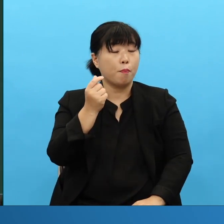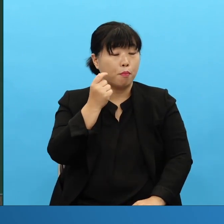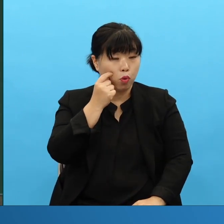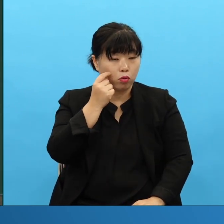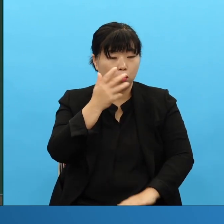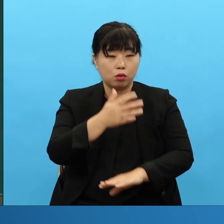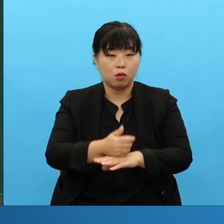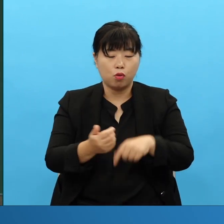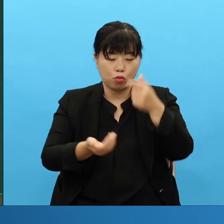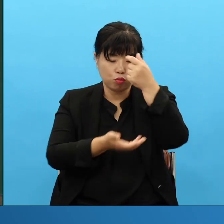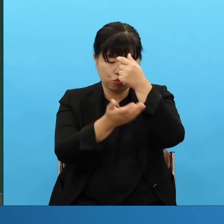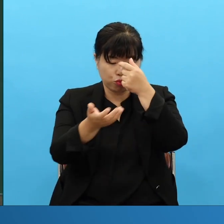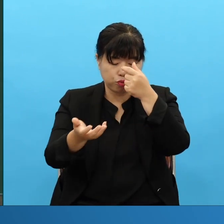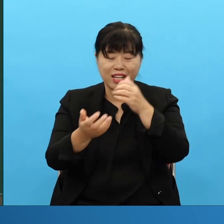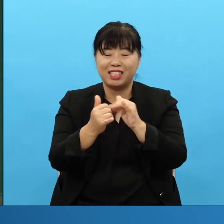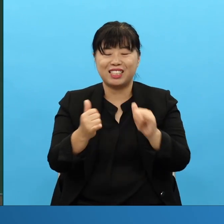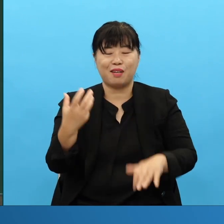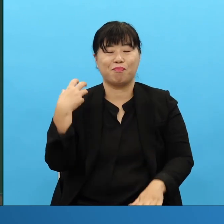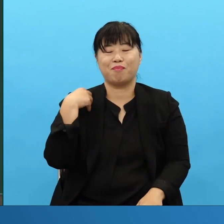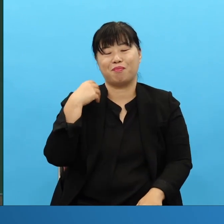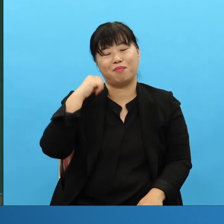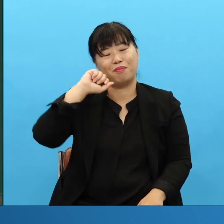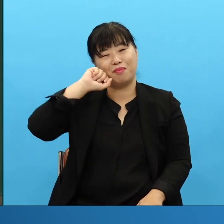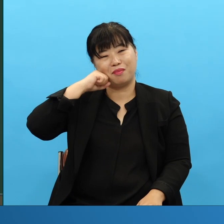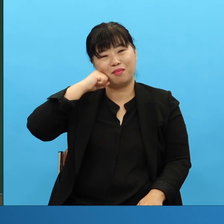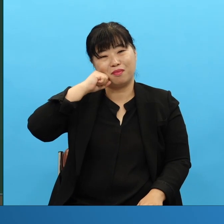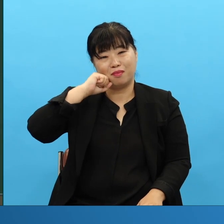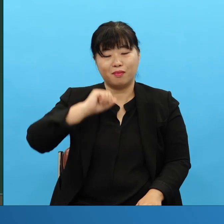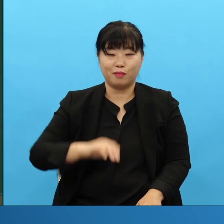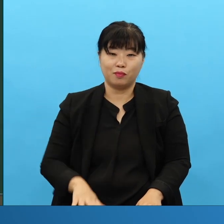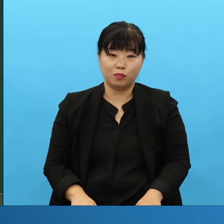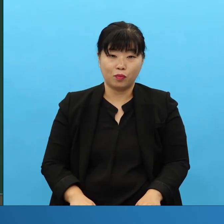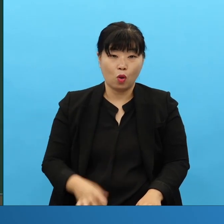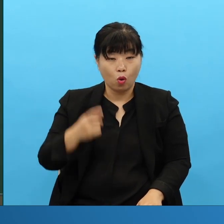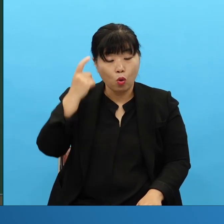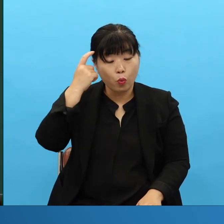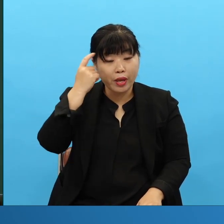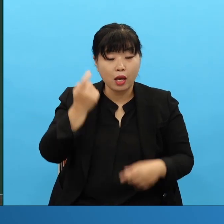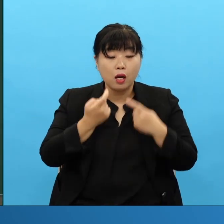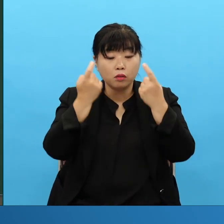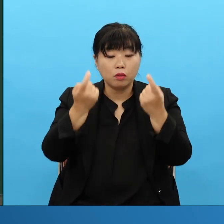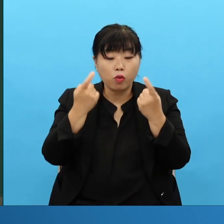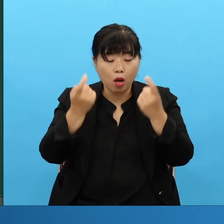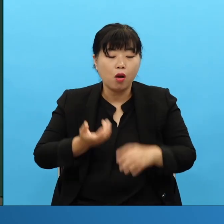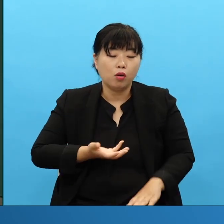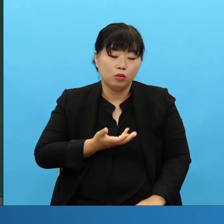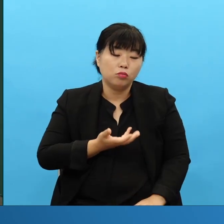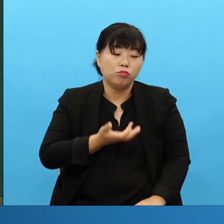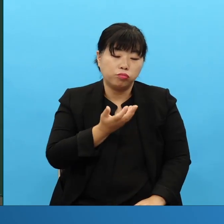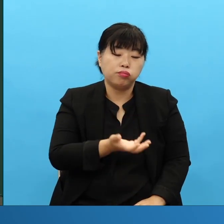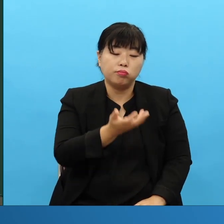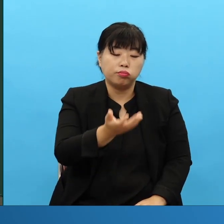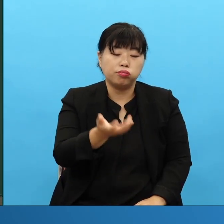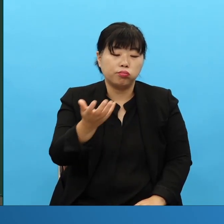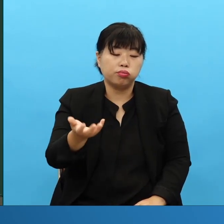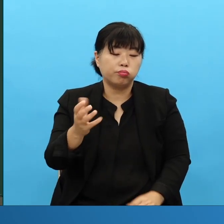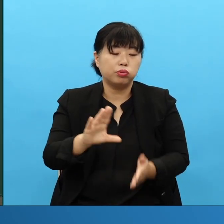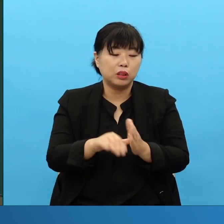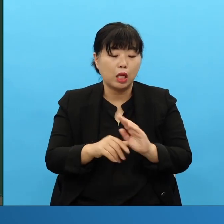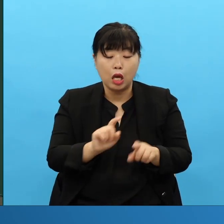길 가다 보면 워만한 거 다 있잖아요 수용하고 초월해야 돼요 물론 신자가 다 그런데 다른 사람은 표가